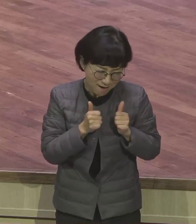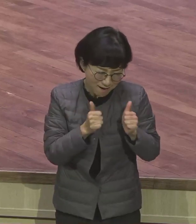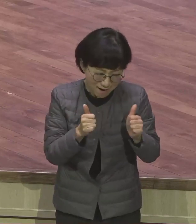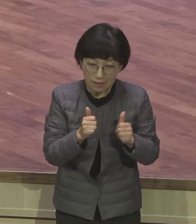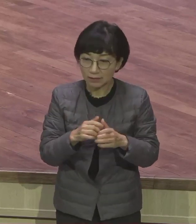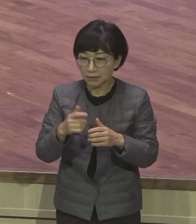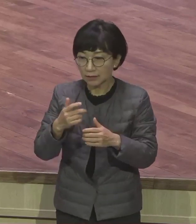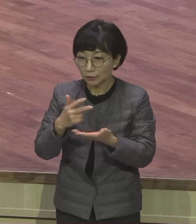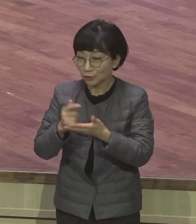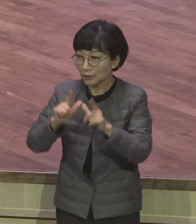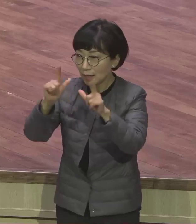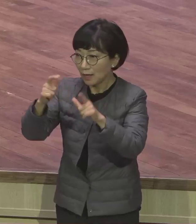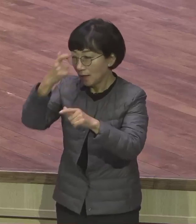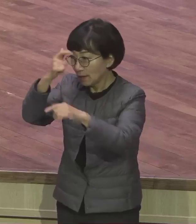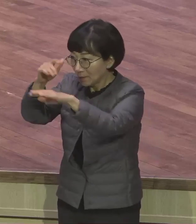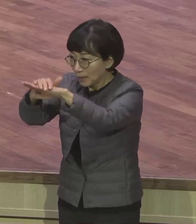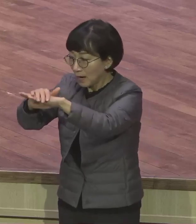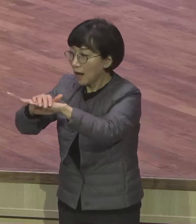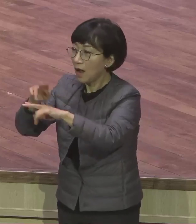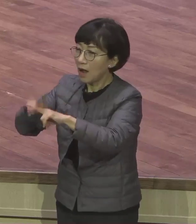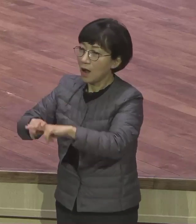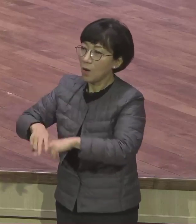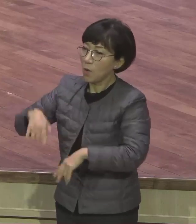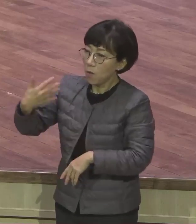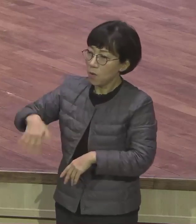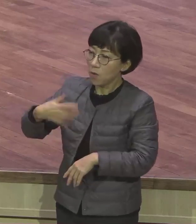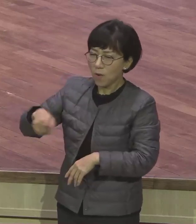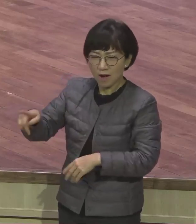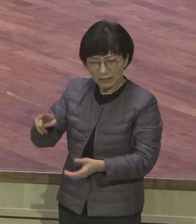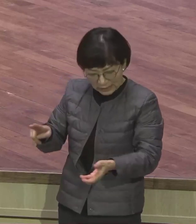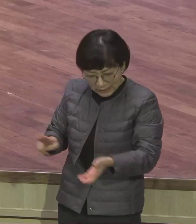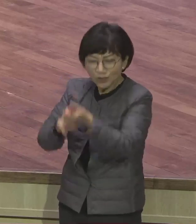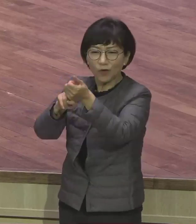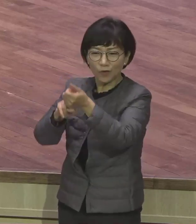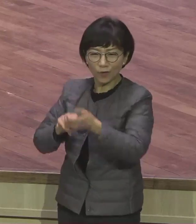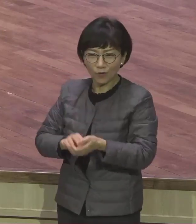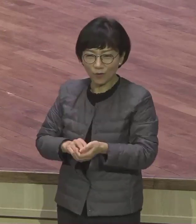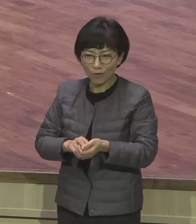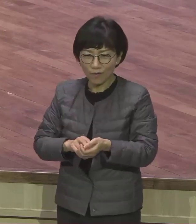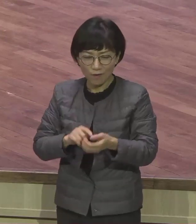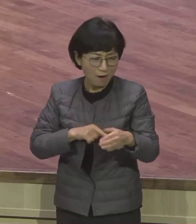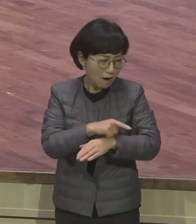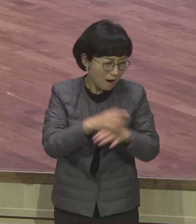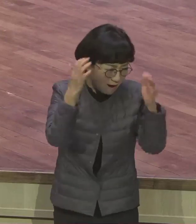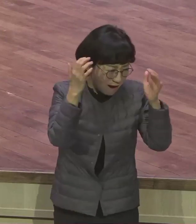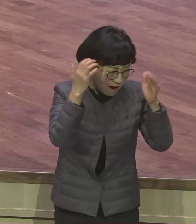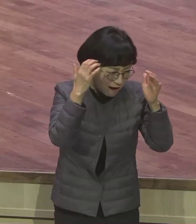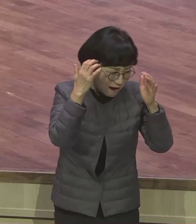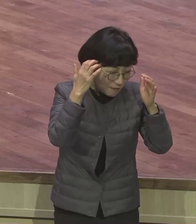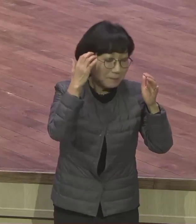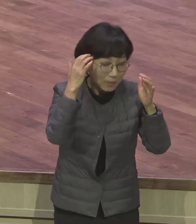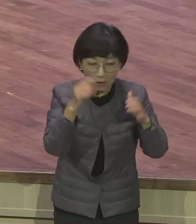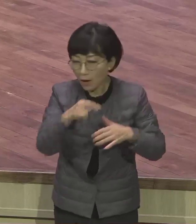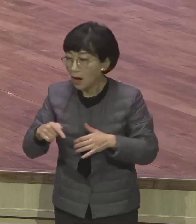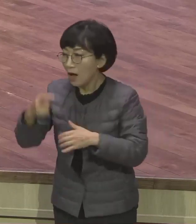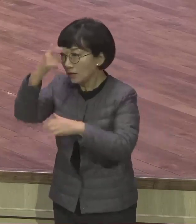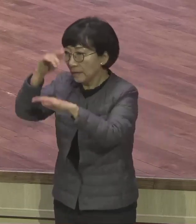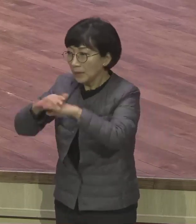위에서 눌리지요. 밑에 촌 노지. 그 경쟁 치열 능력을 쫓겨나 당장 드러나 그냥 그